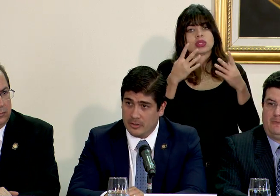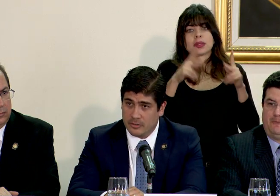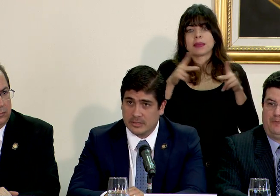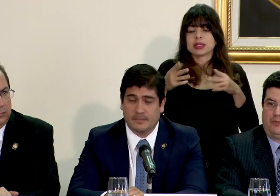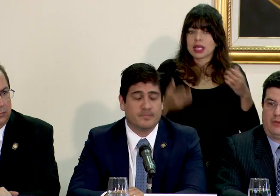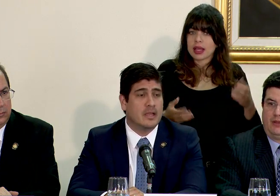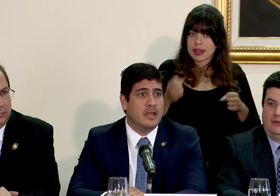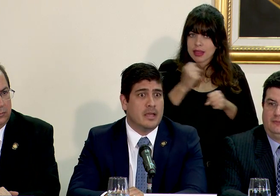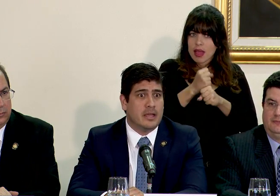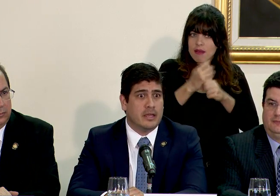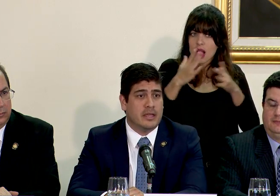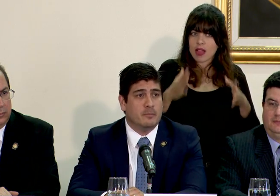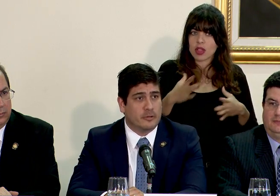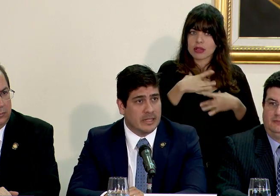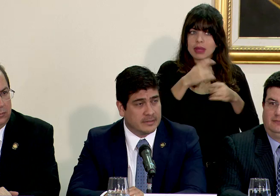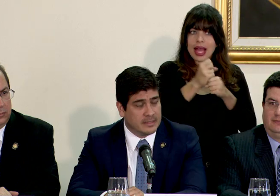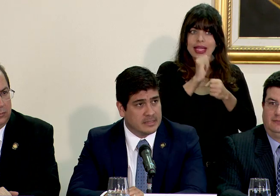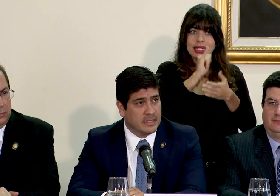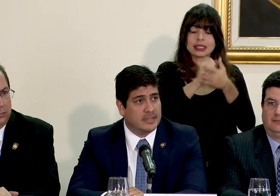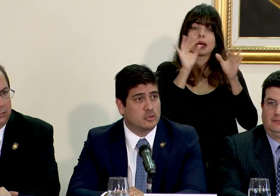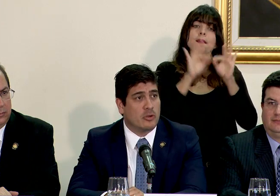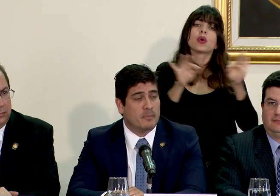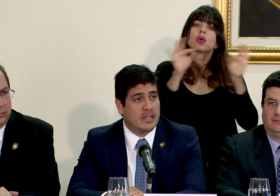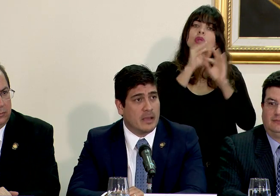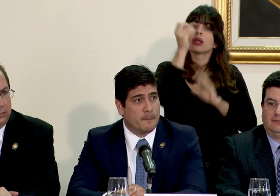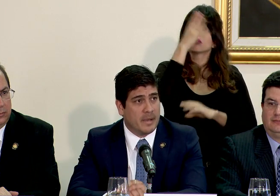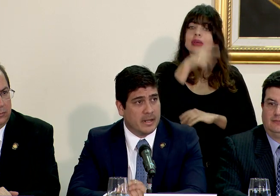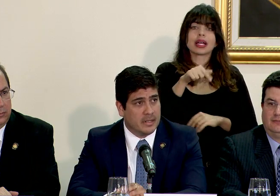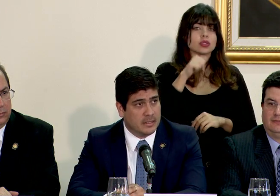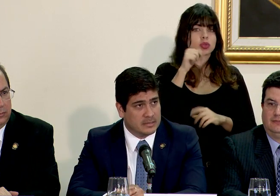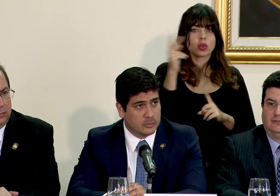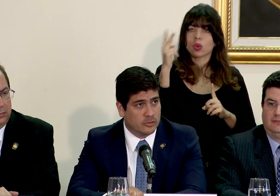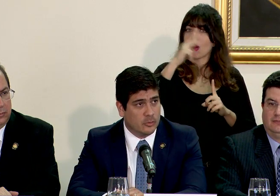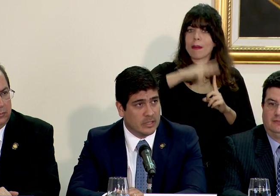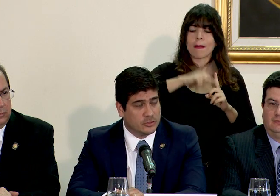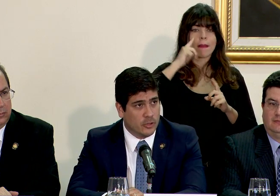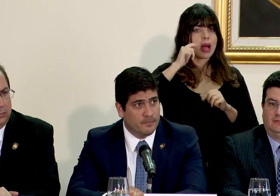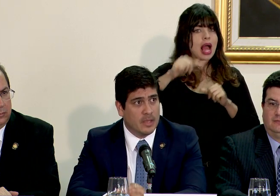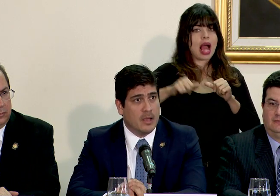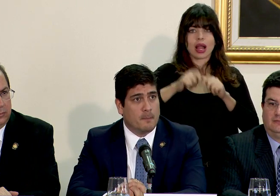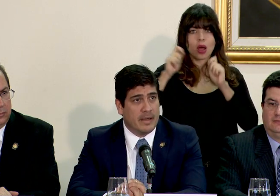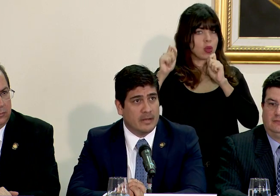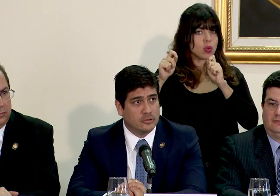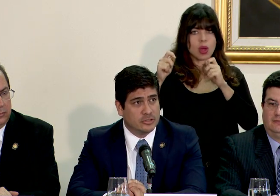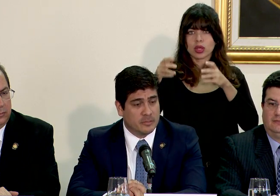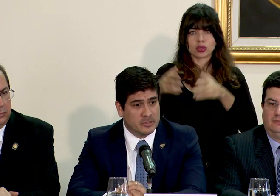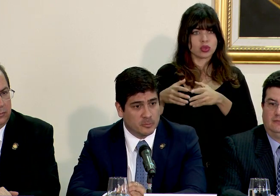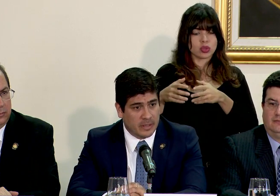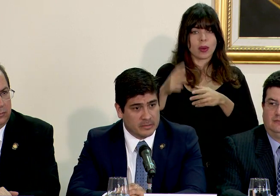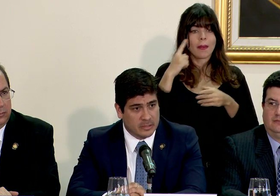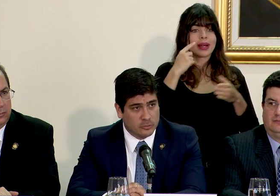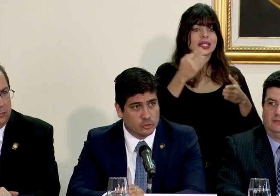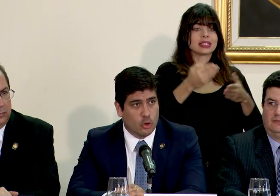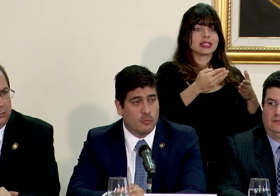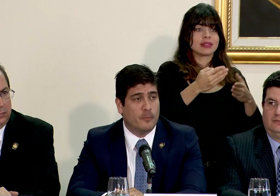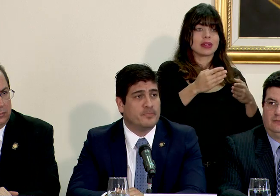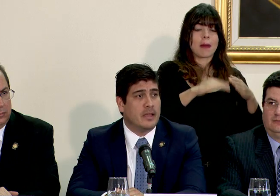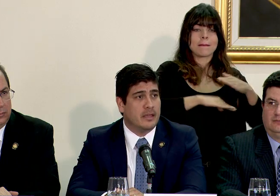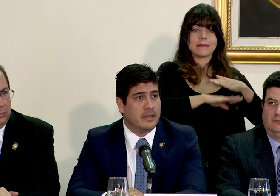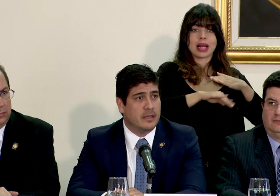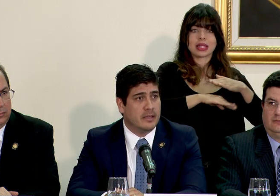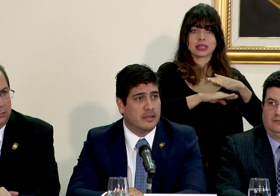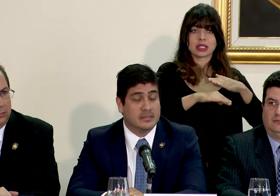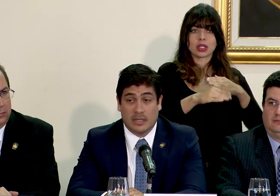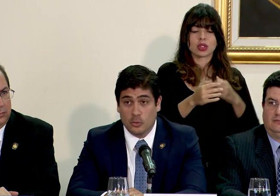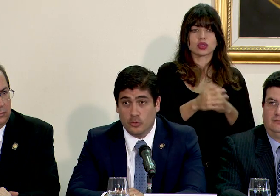de los trabajadores. Importante decir, esto no aplica para el sector de educación, para los servicios básicos como